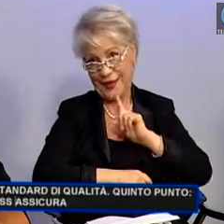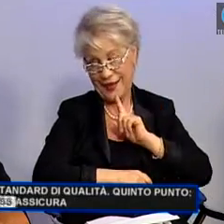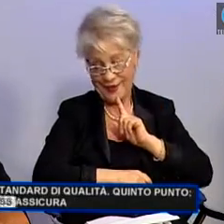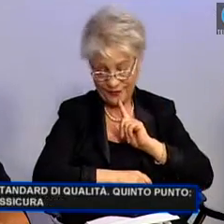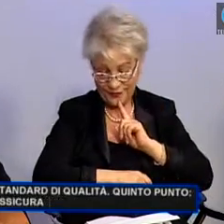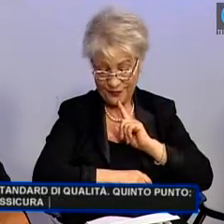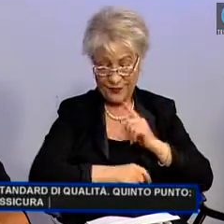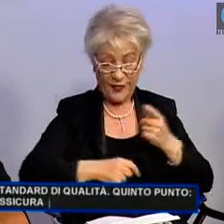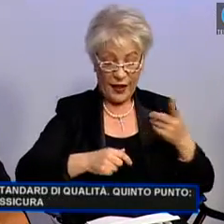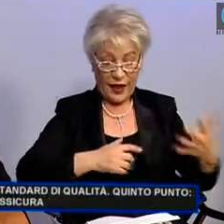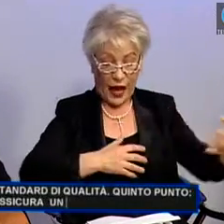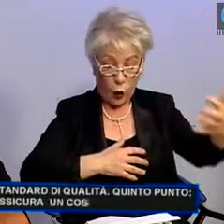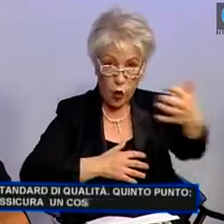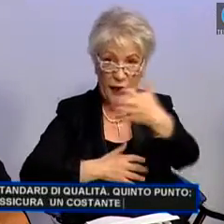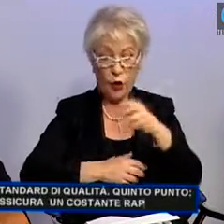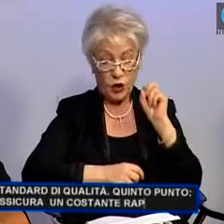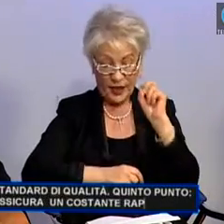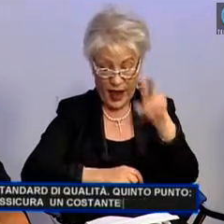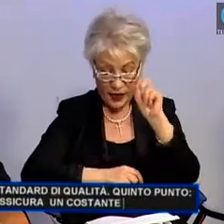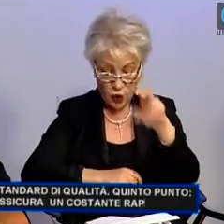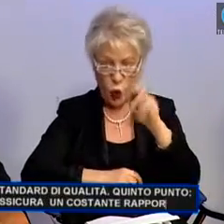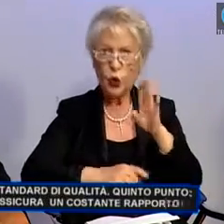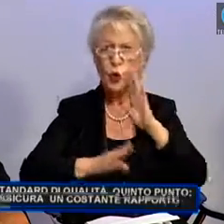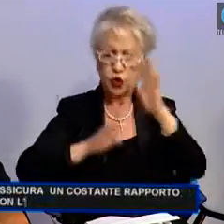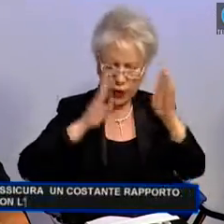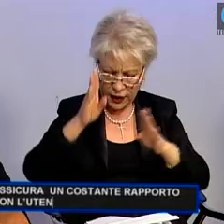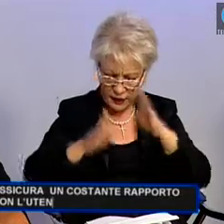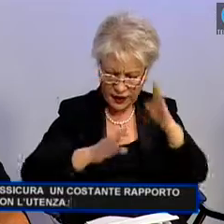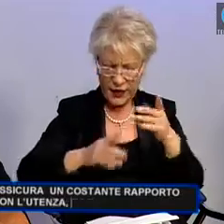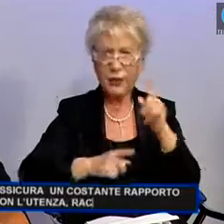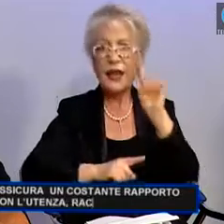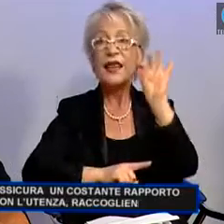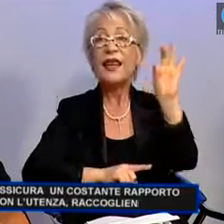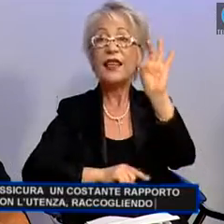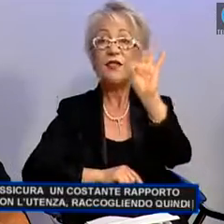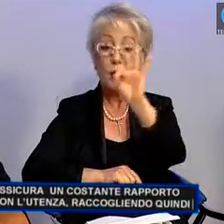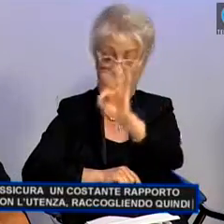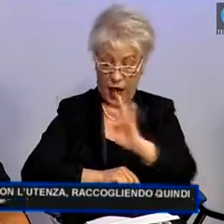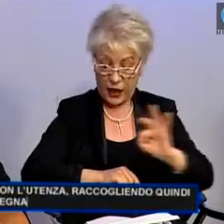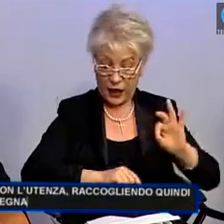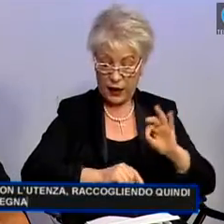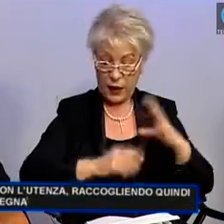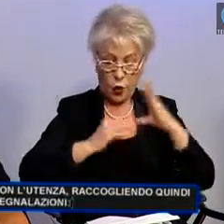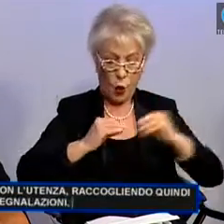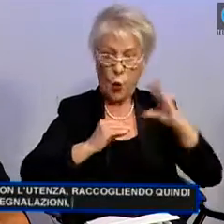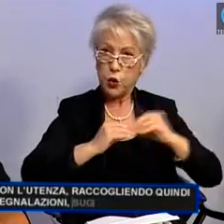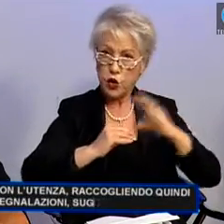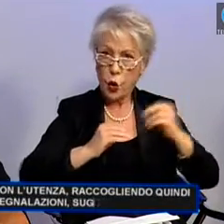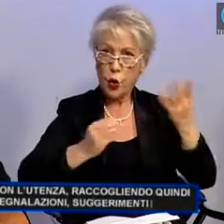rapporto con l'utenza, raccogliendo quindi segnalazioni, suggerimenti